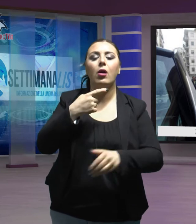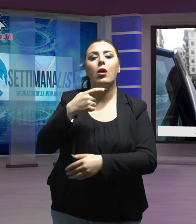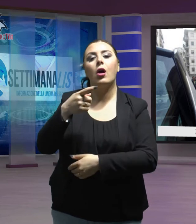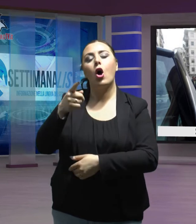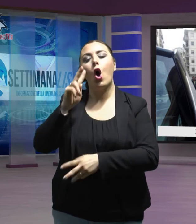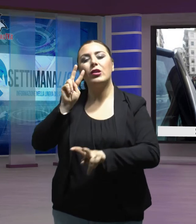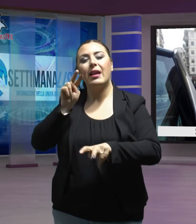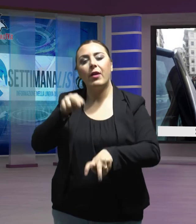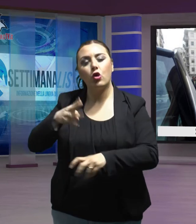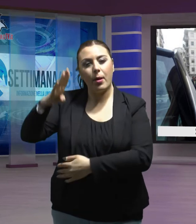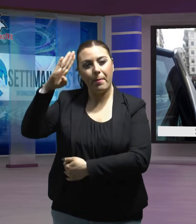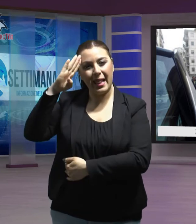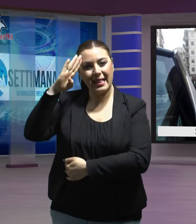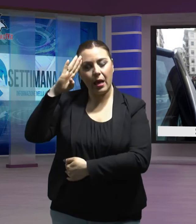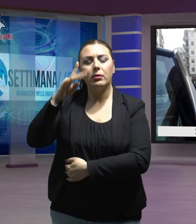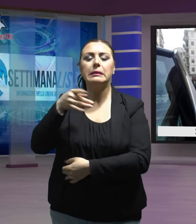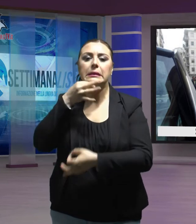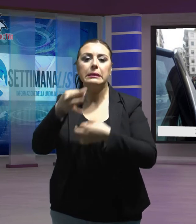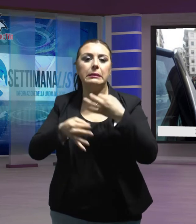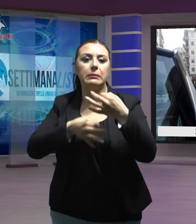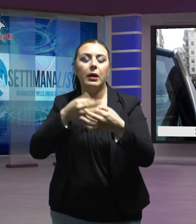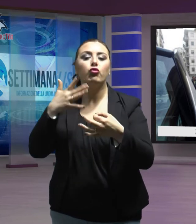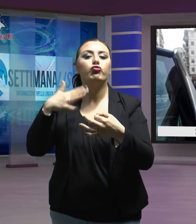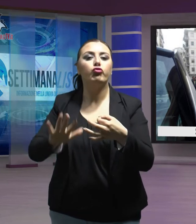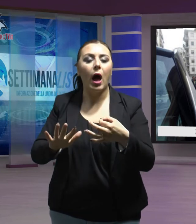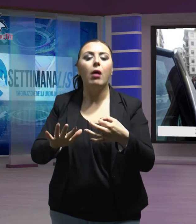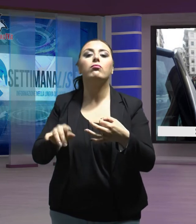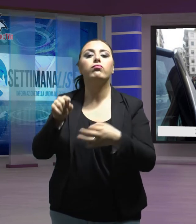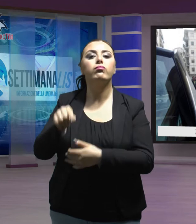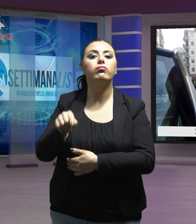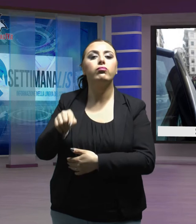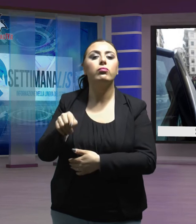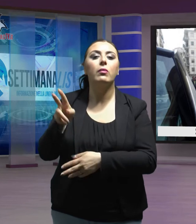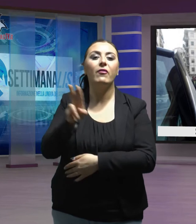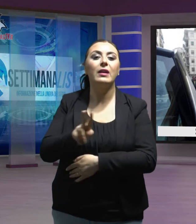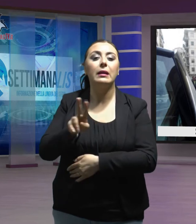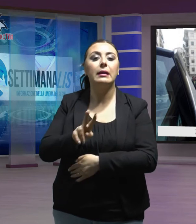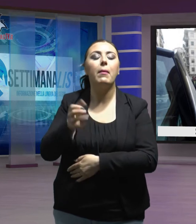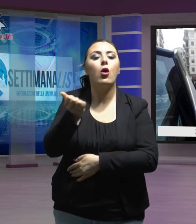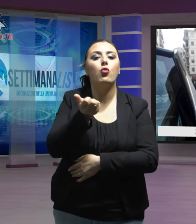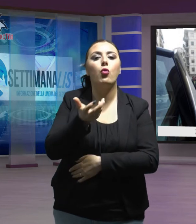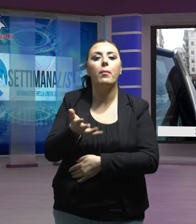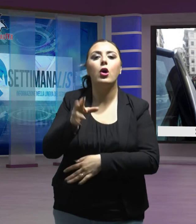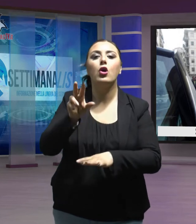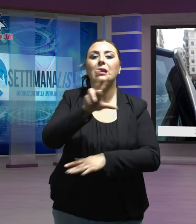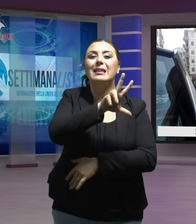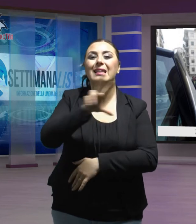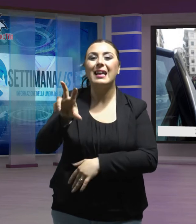militare spiegando che si tratta della vittima numero 365.